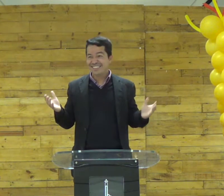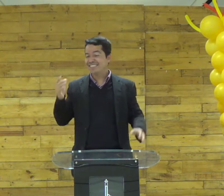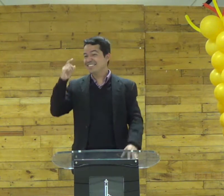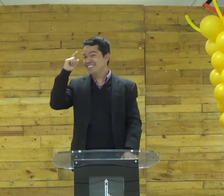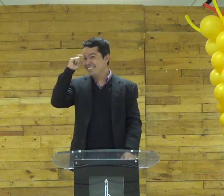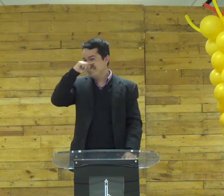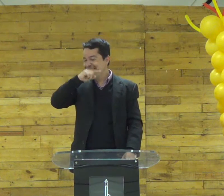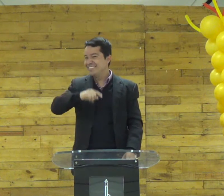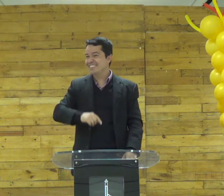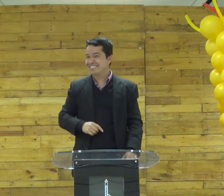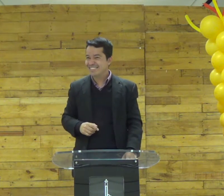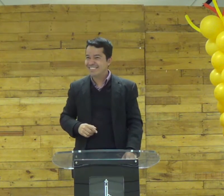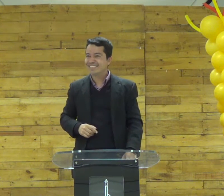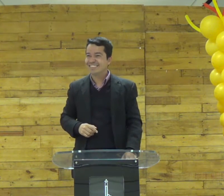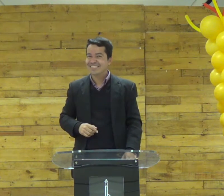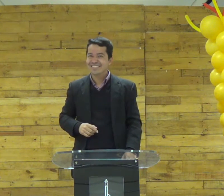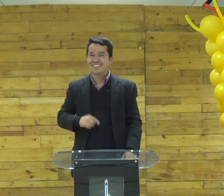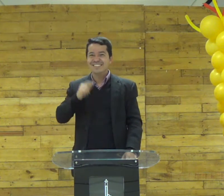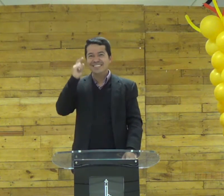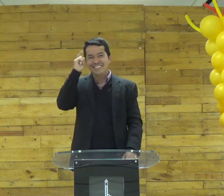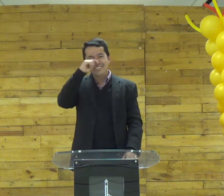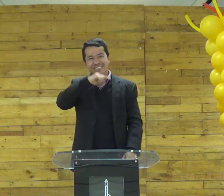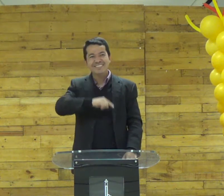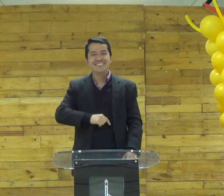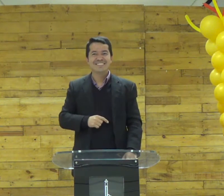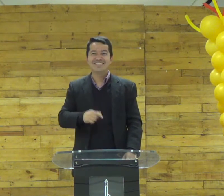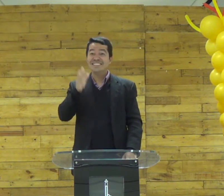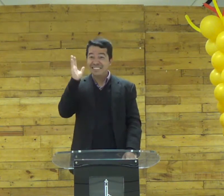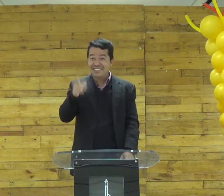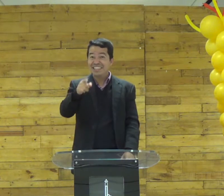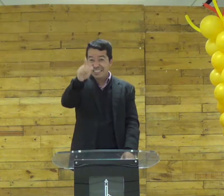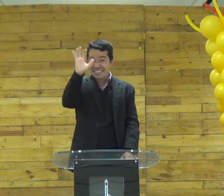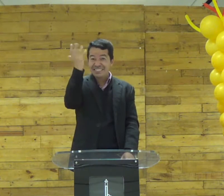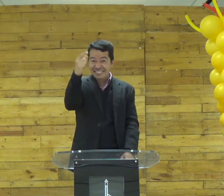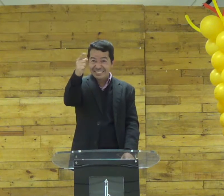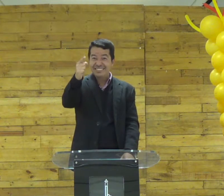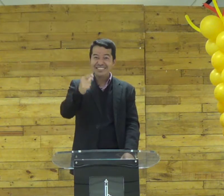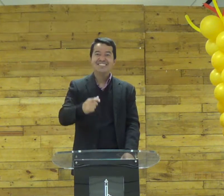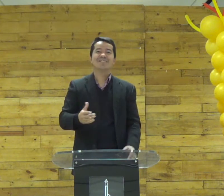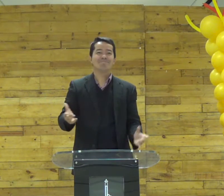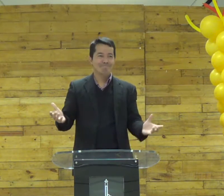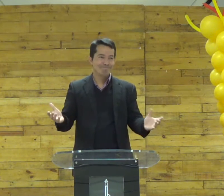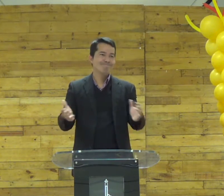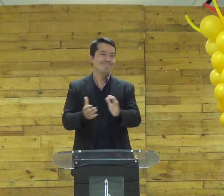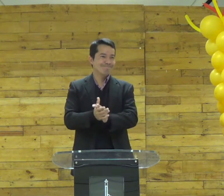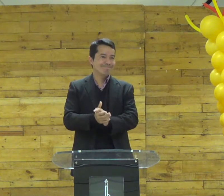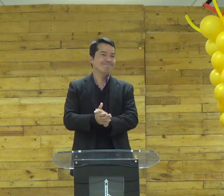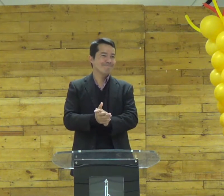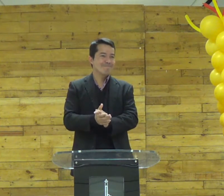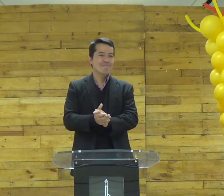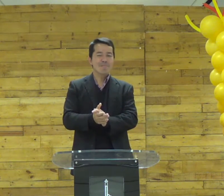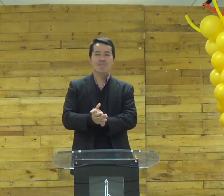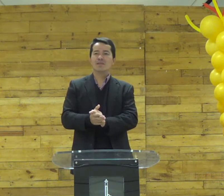poxa é complicado é complicado já aconteceu pois é